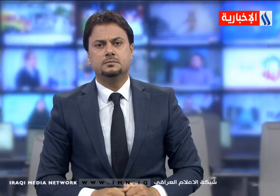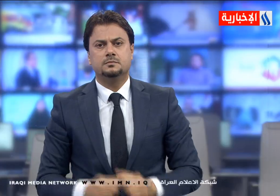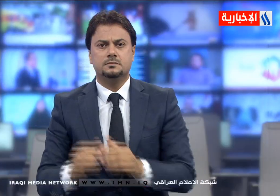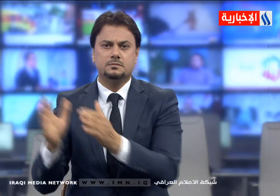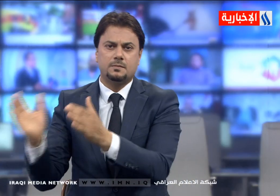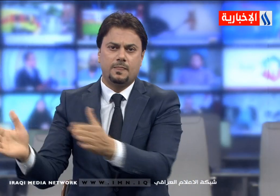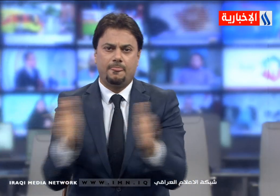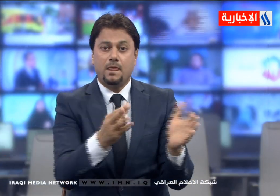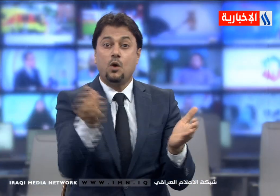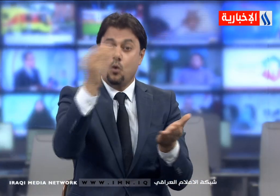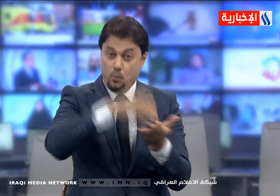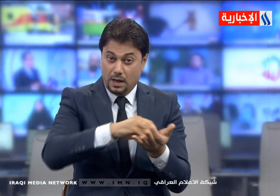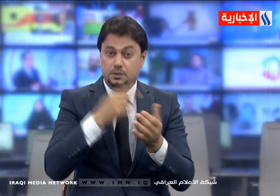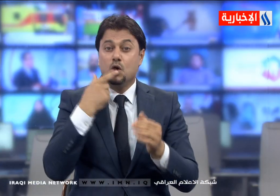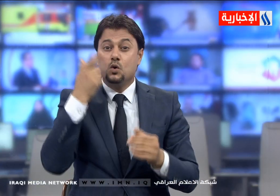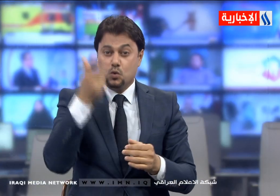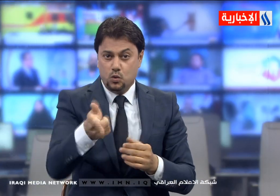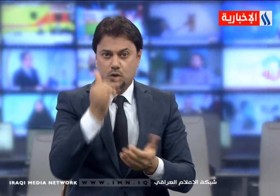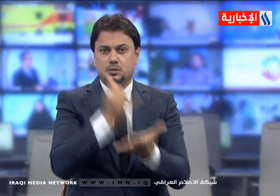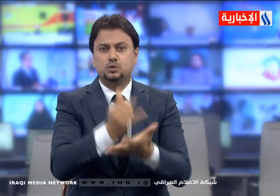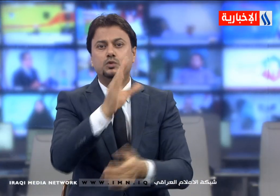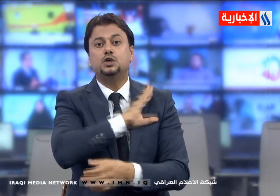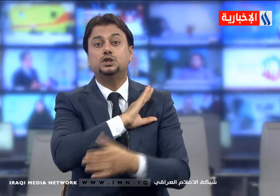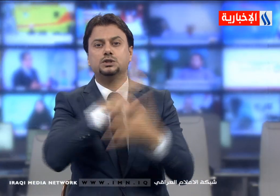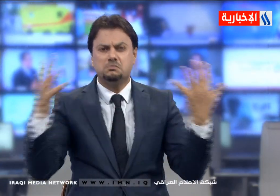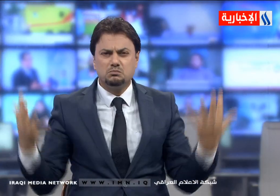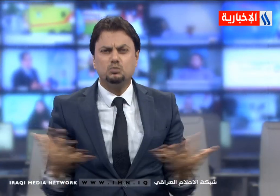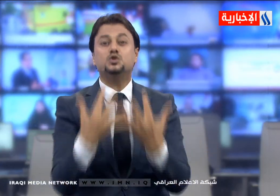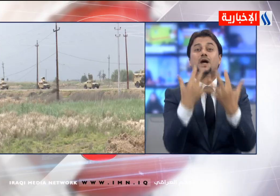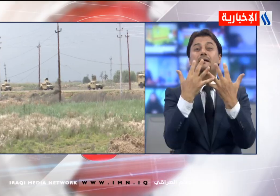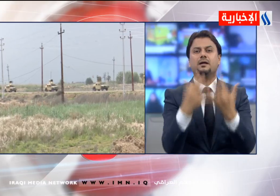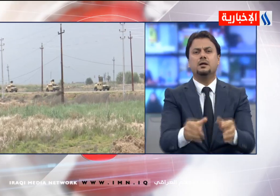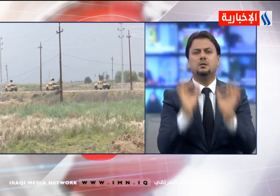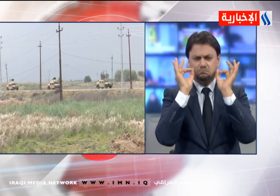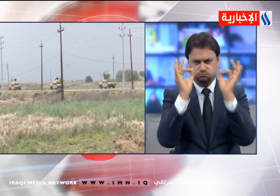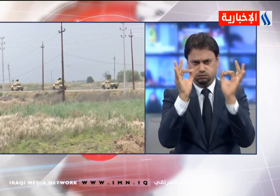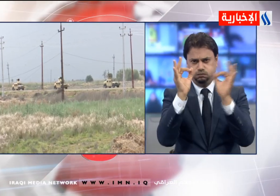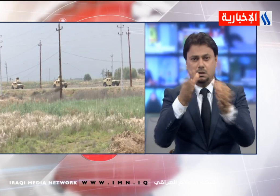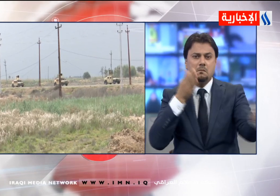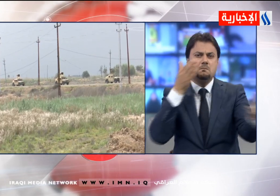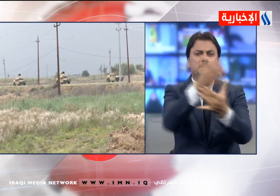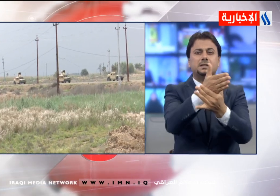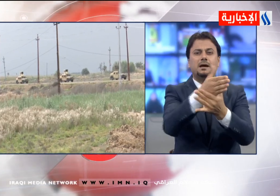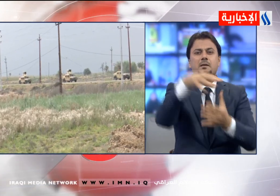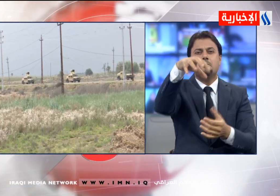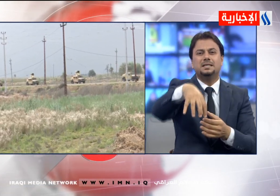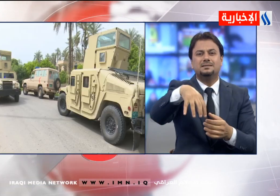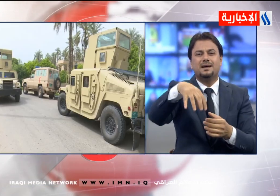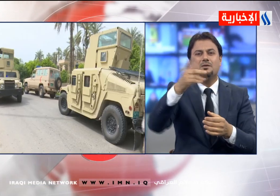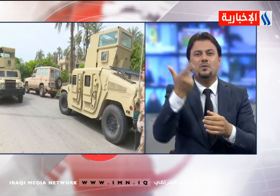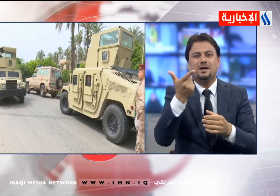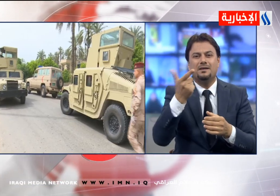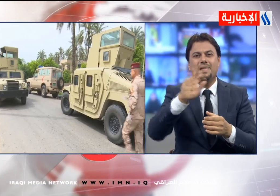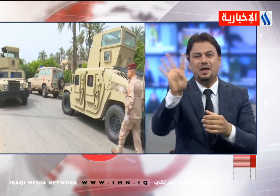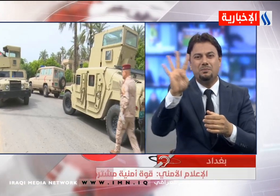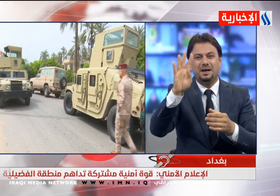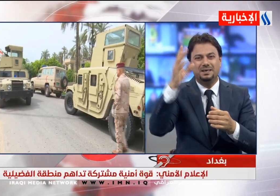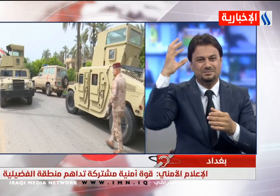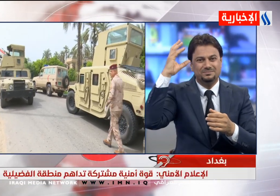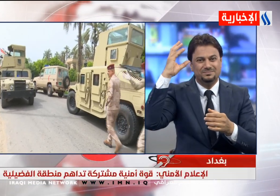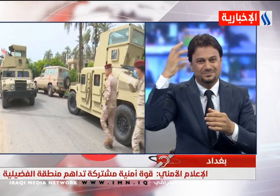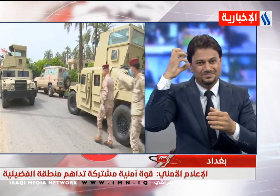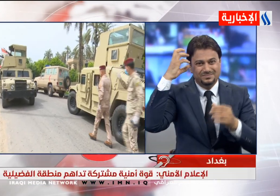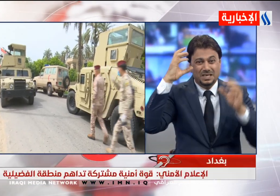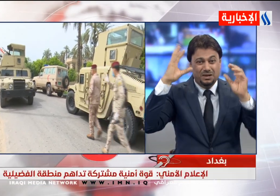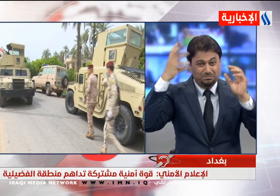إلى ذلك نفذت قوة أمنية مشتركة عمليات دام في منطقة الإفضالية شرقية بغداد لتنفيذ